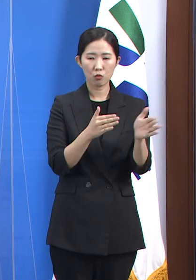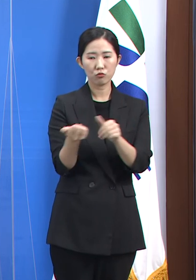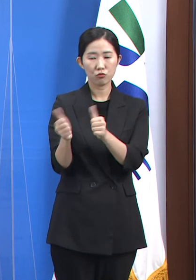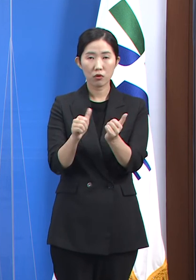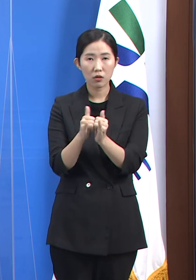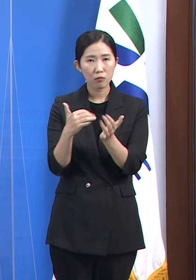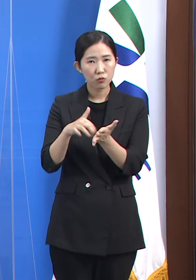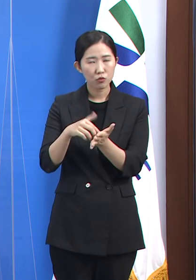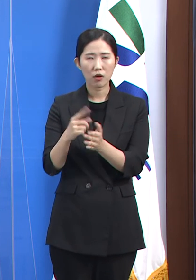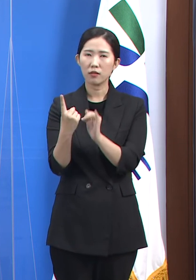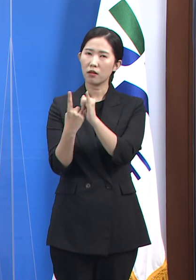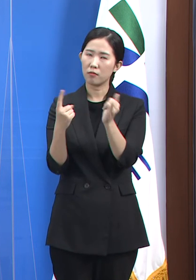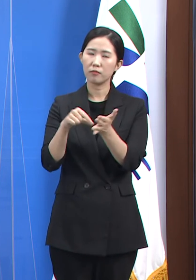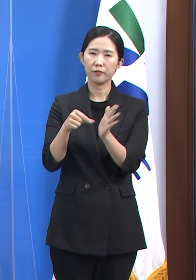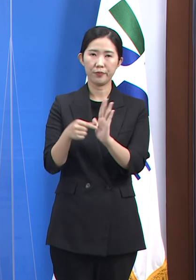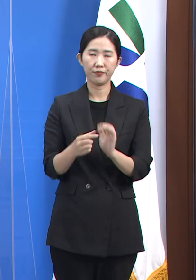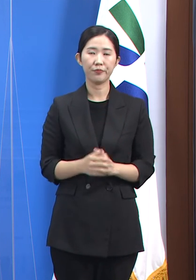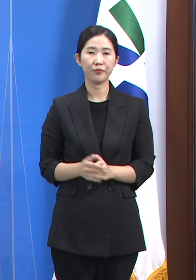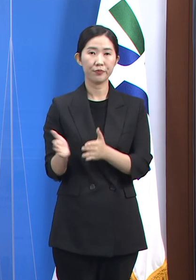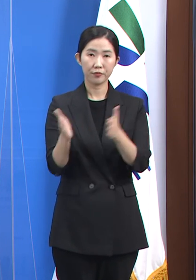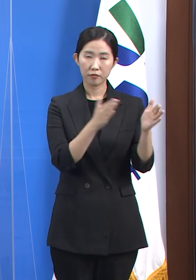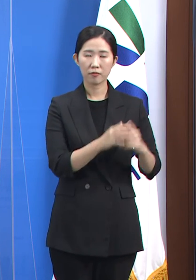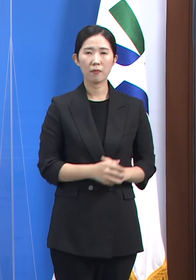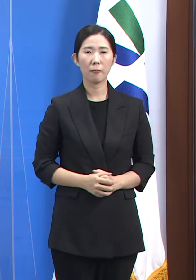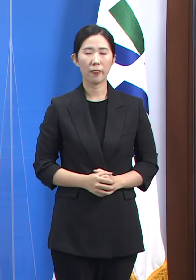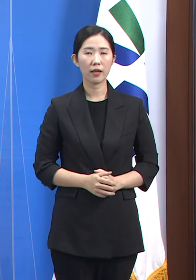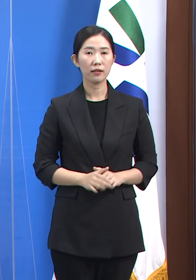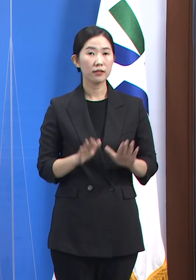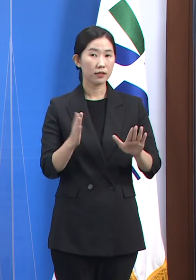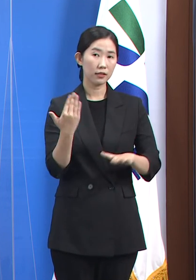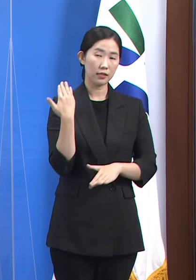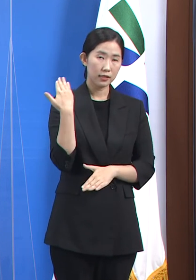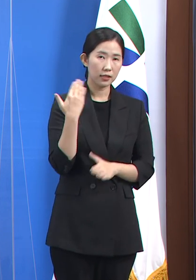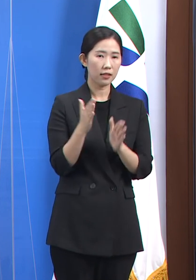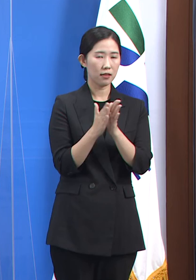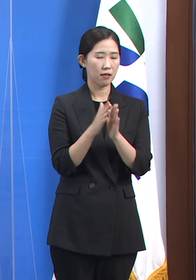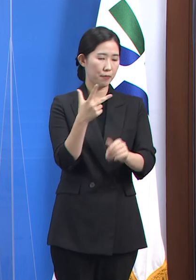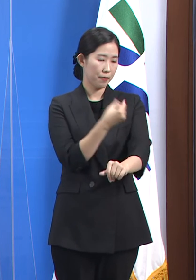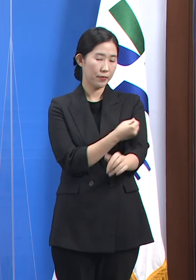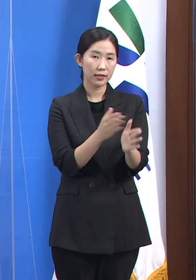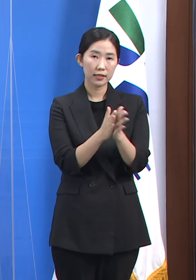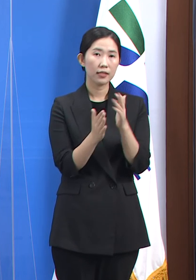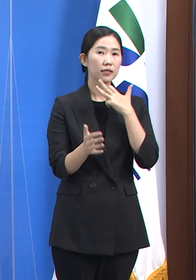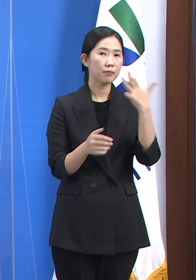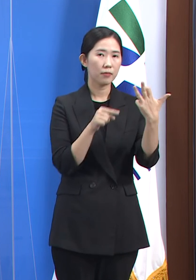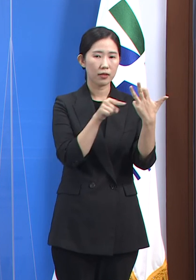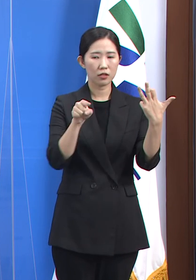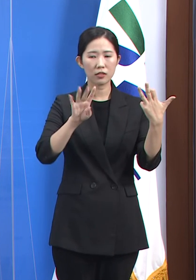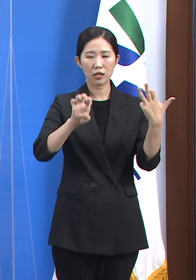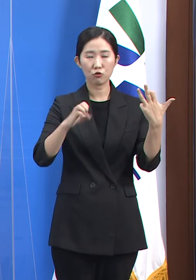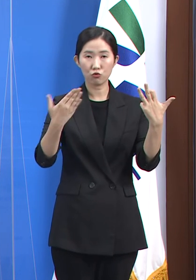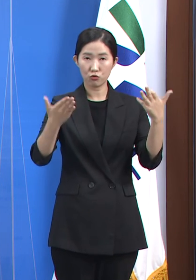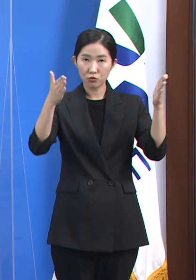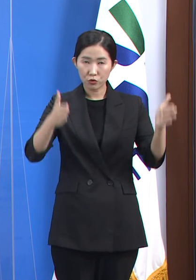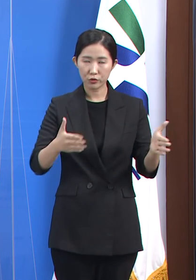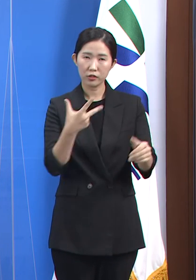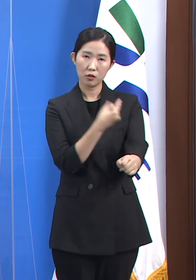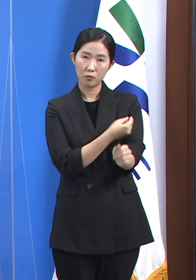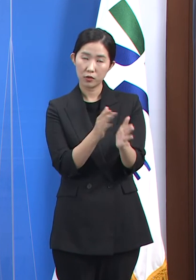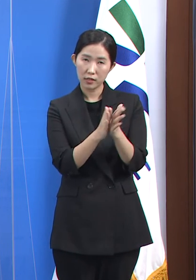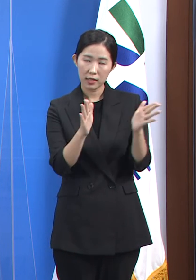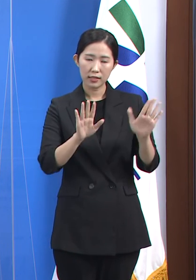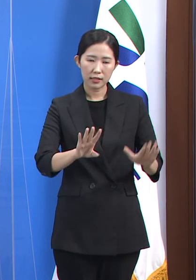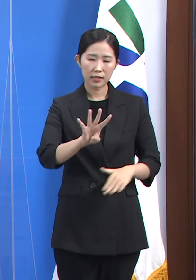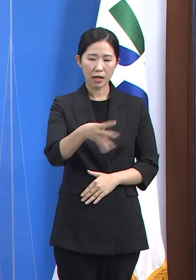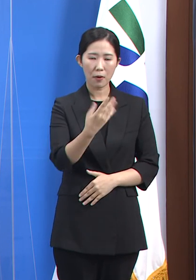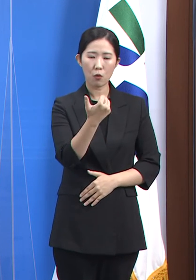지난달 26일부터 시작된 18에서 49세 접종은 현재까지 대상자 455만 1,084명 중